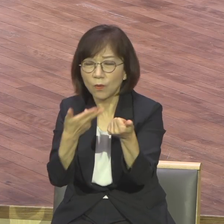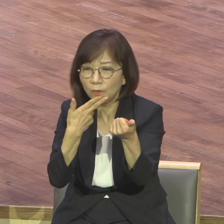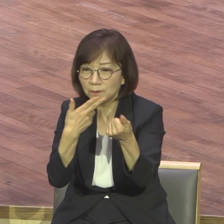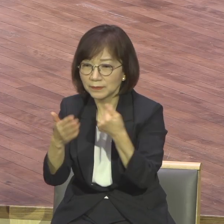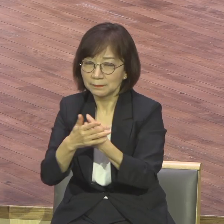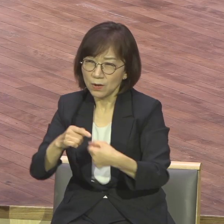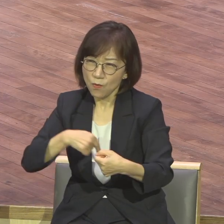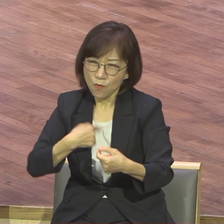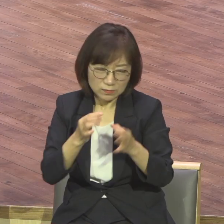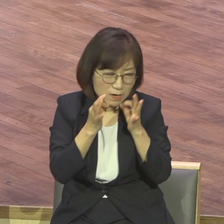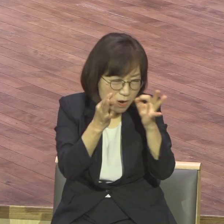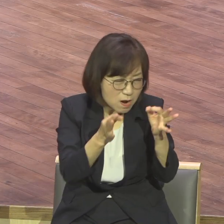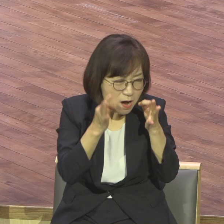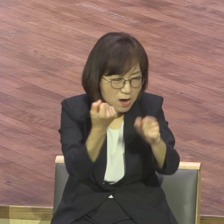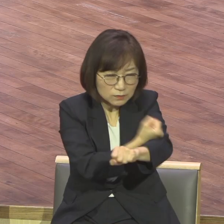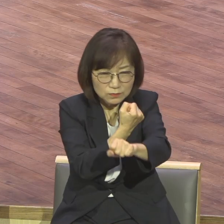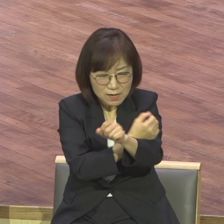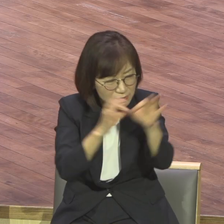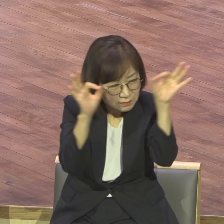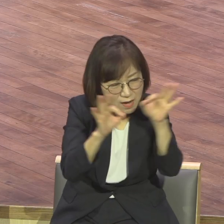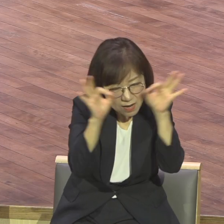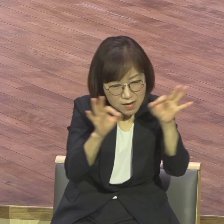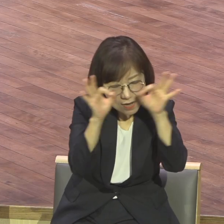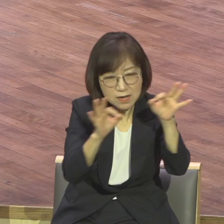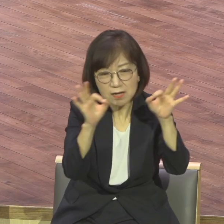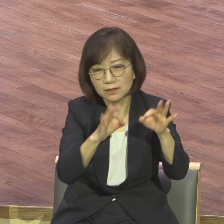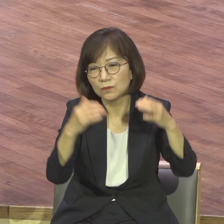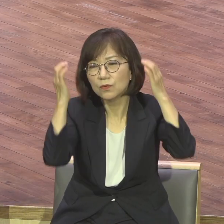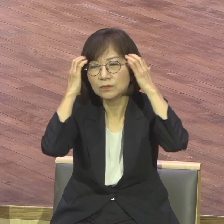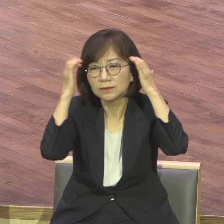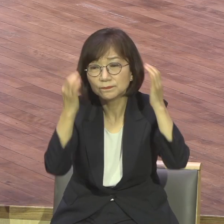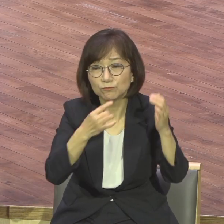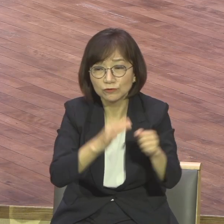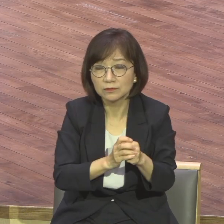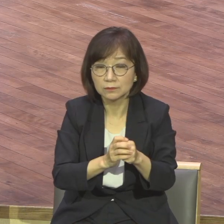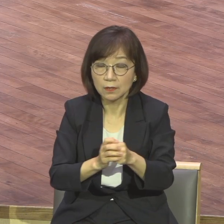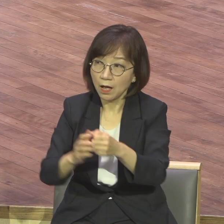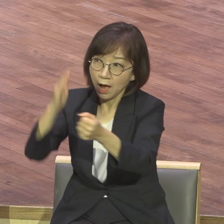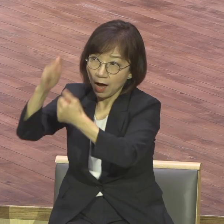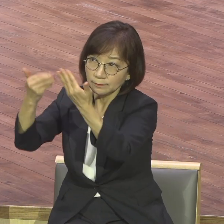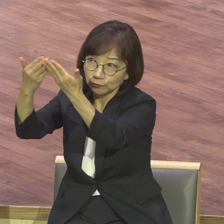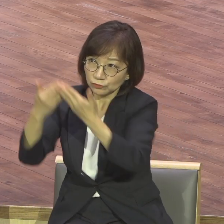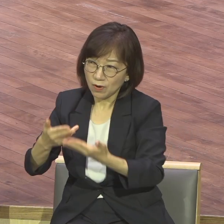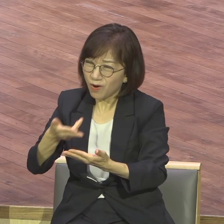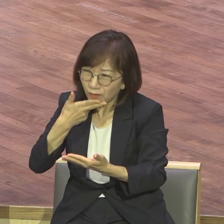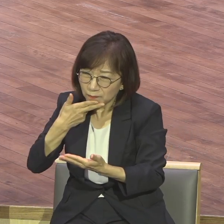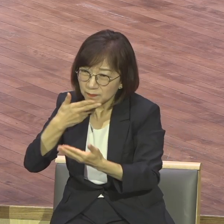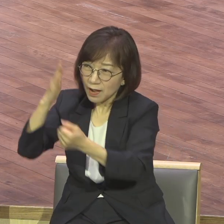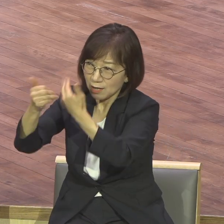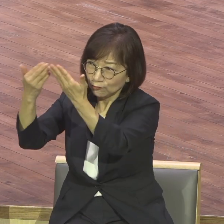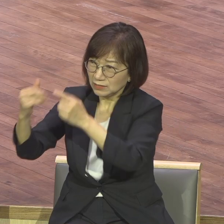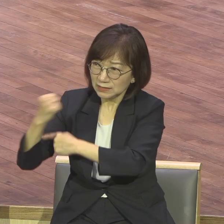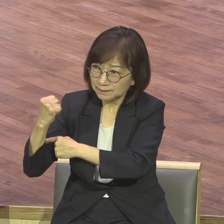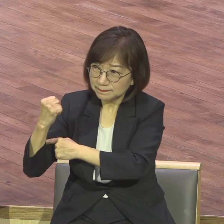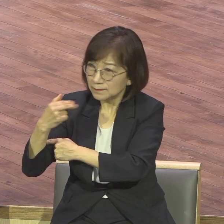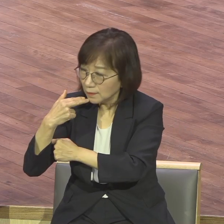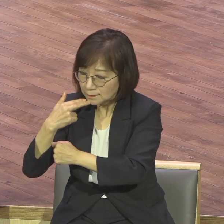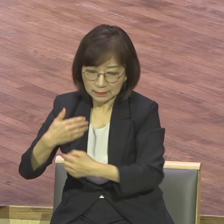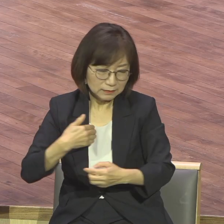되죠. 하나님 주시는 해분의 파워가 없으니까 자기 스스로 뭔가 해야 되는데 그걸